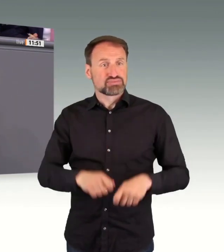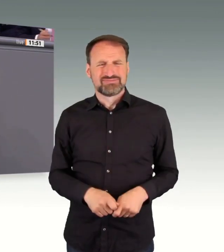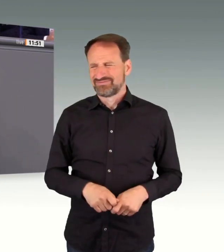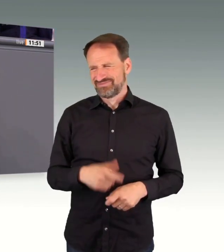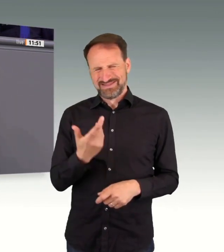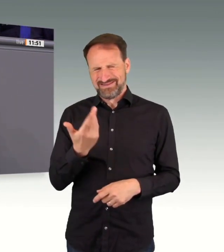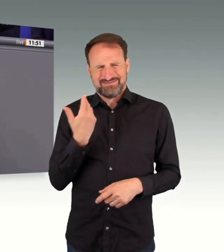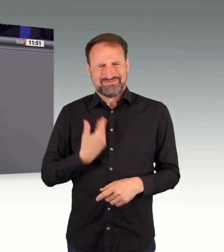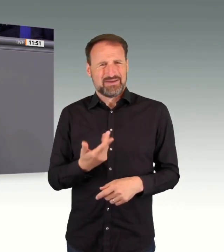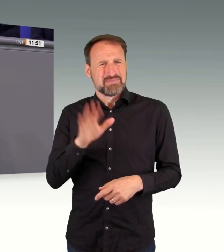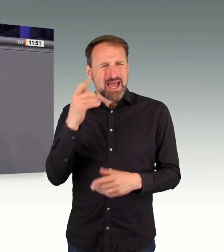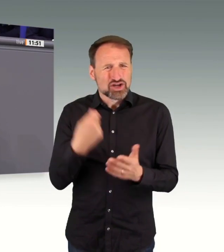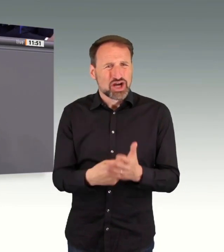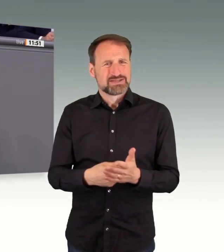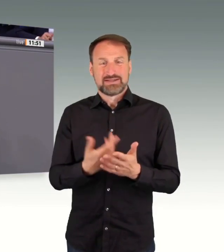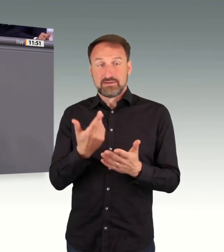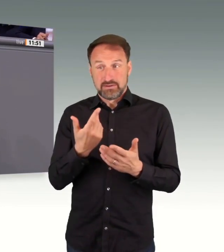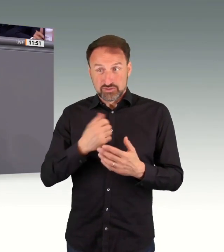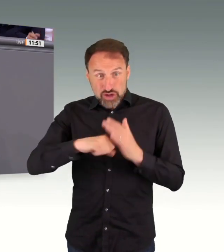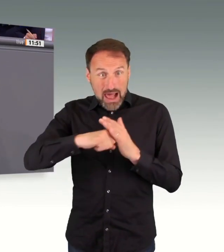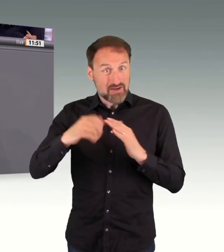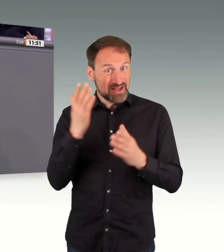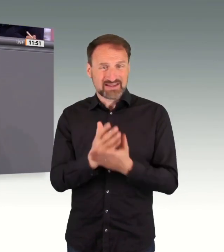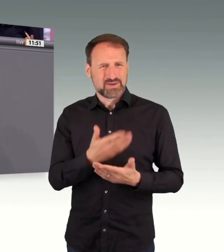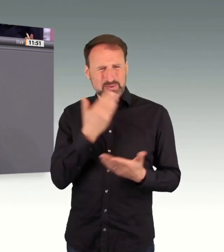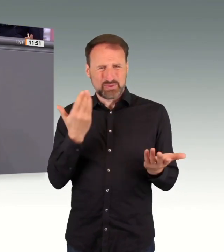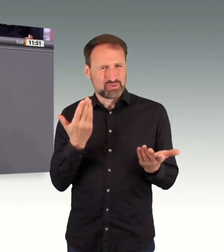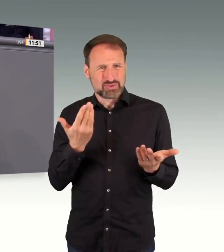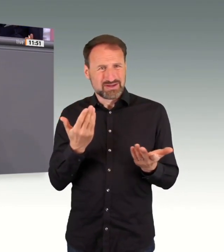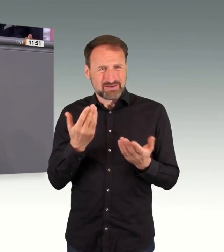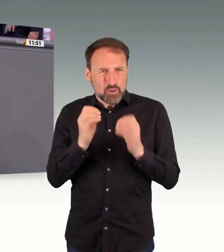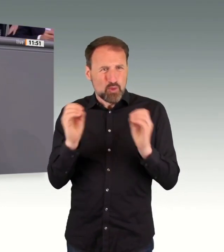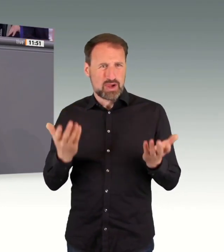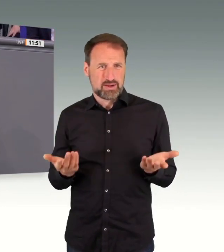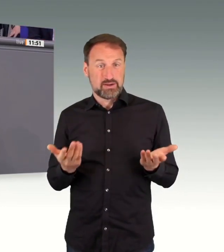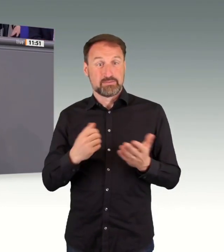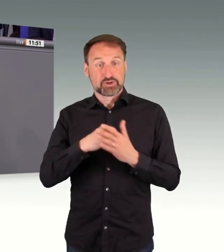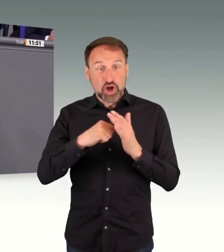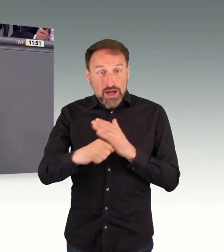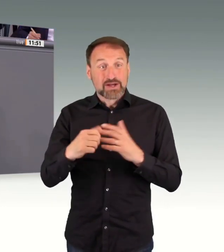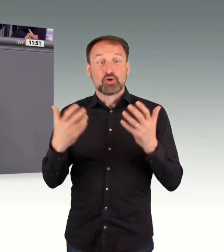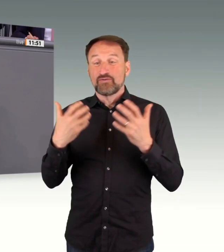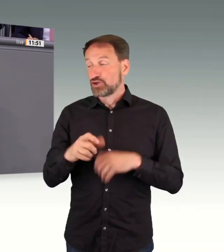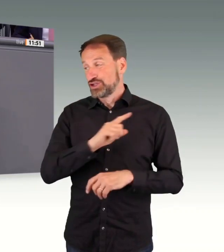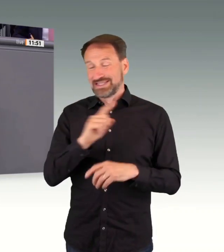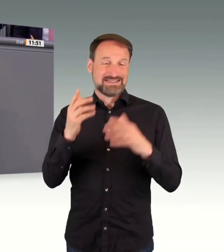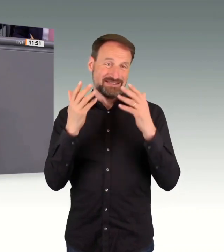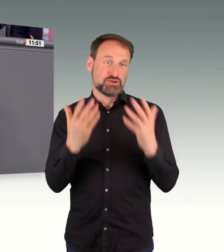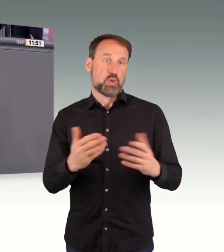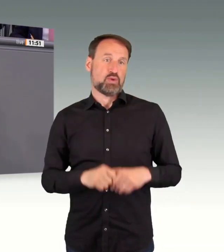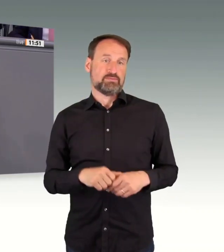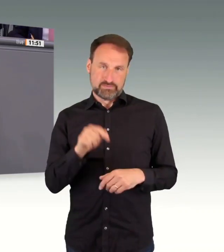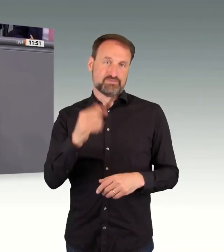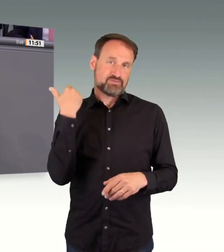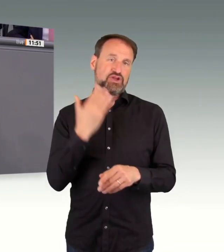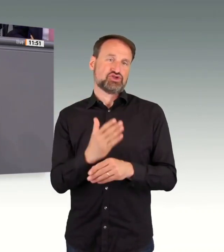Osterpakets. Da wollen wir im Laufe des Jahres weitermachen. Es gilt, die richtigen Schwerpunkte zu setzen. Drei davon will ich Ihnen nennen. Erstens.